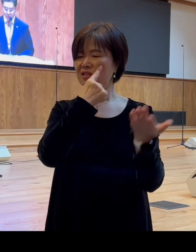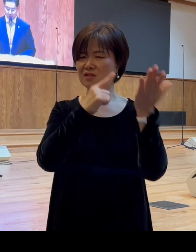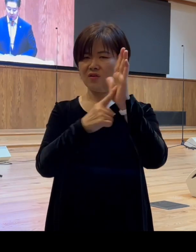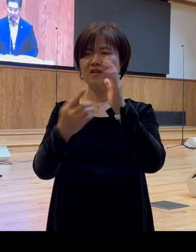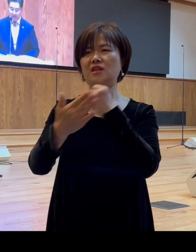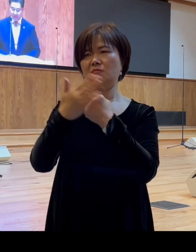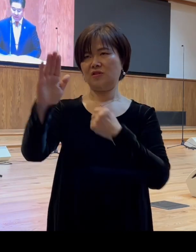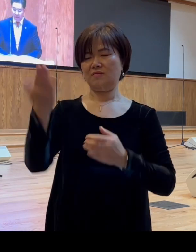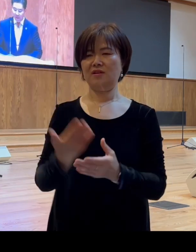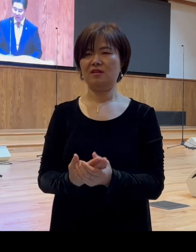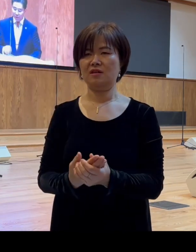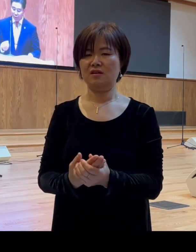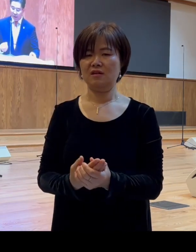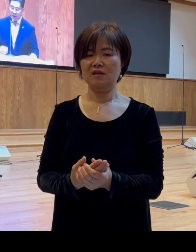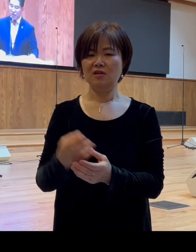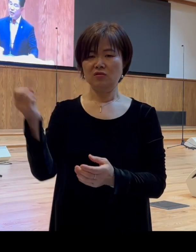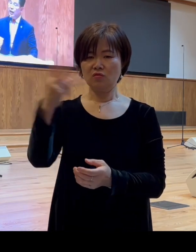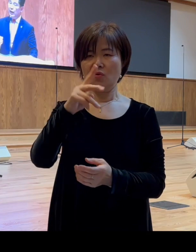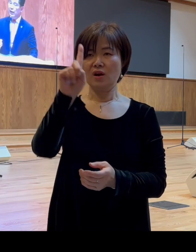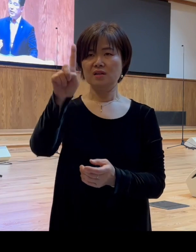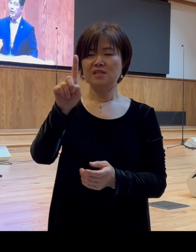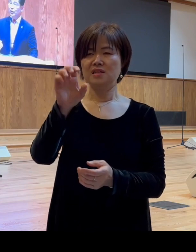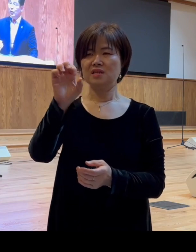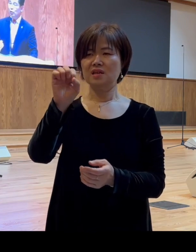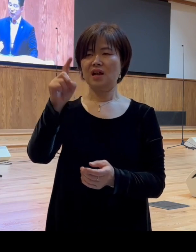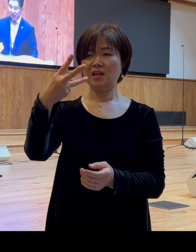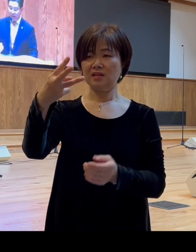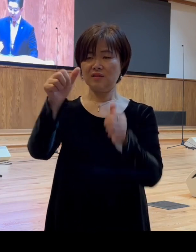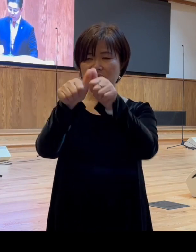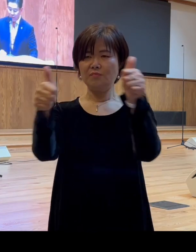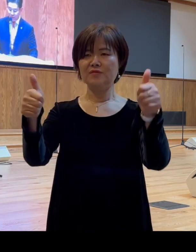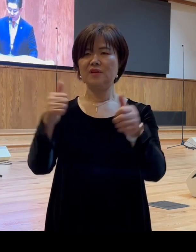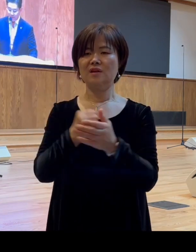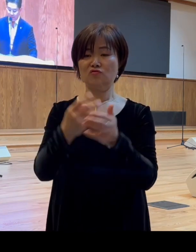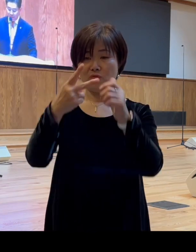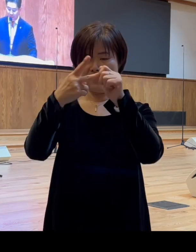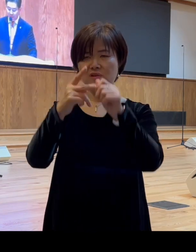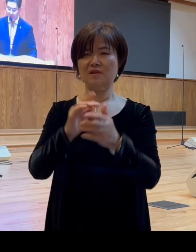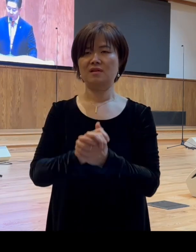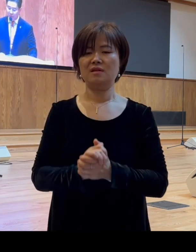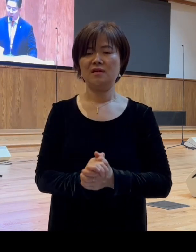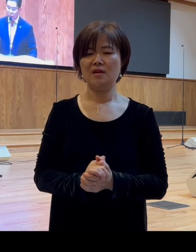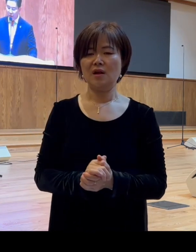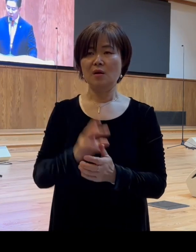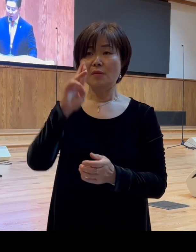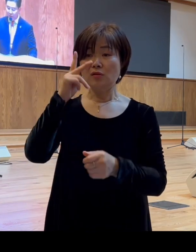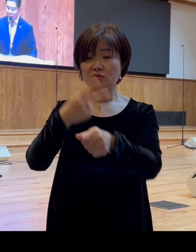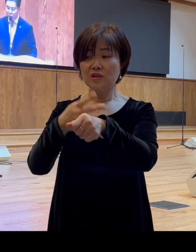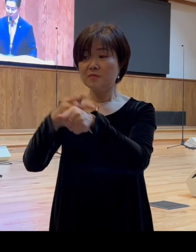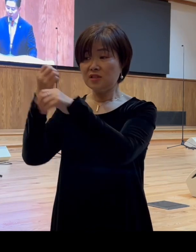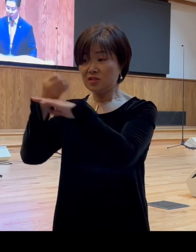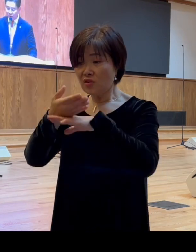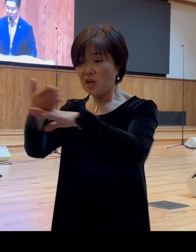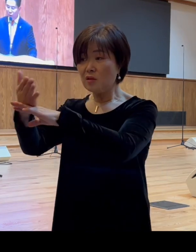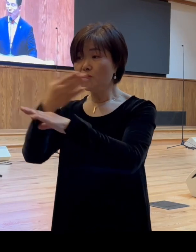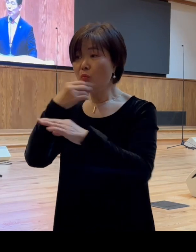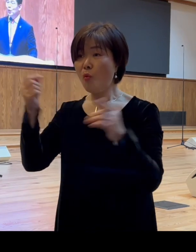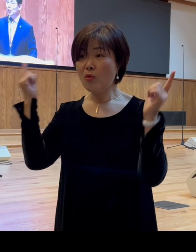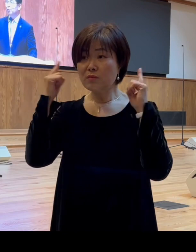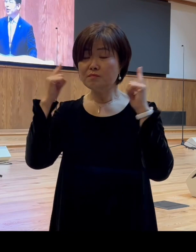그럼 또 한 가지 이 알렉산더라고 하는 인물은 그럼 바울이 전한 복음을 듣고 믿는다고